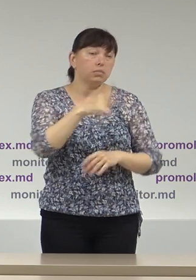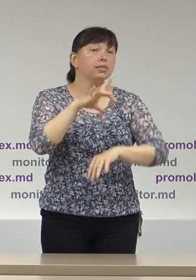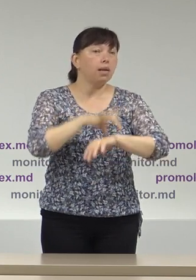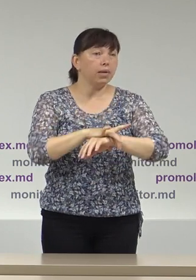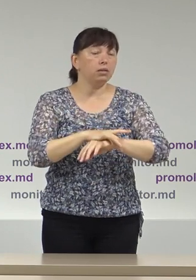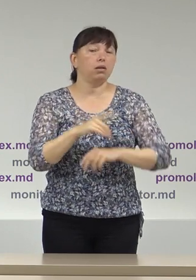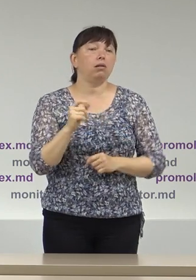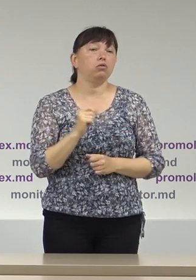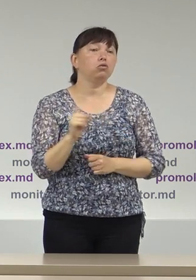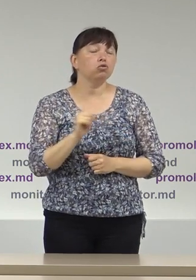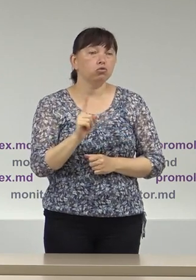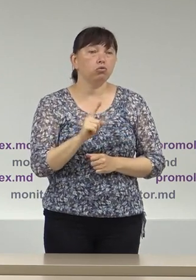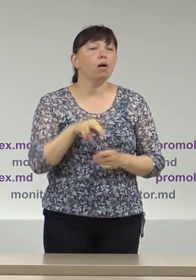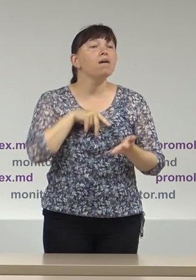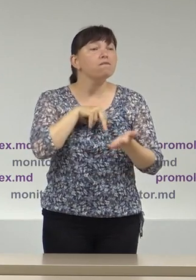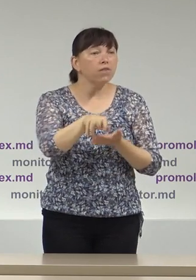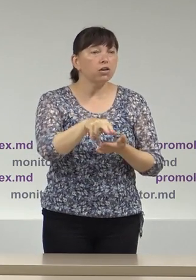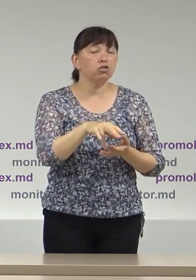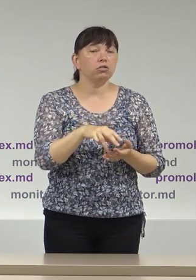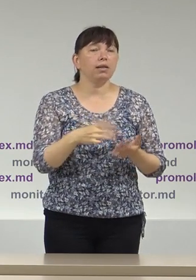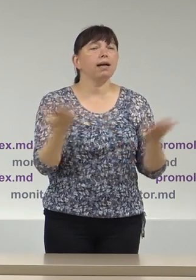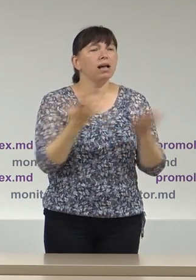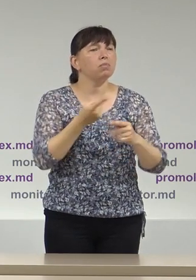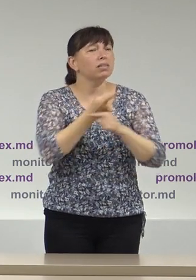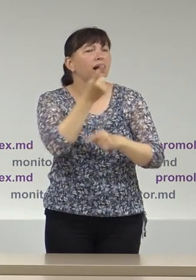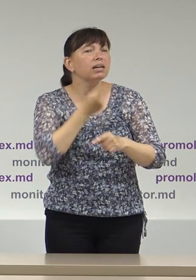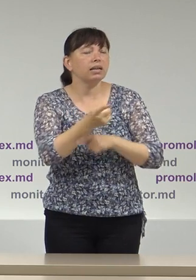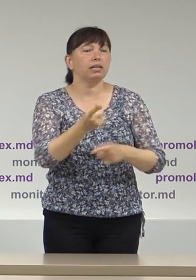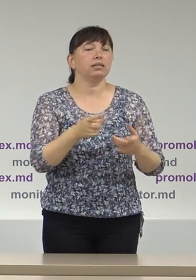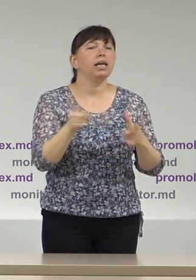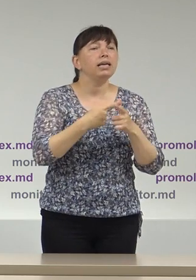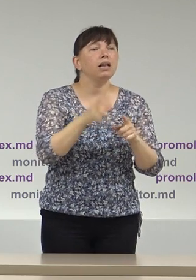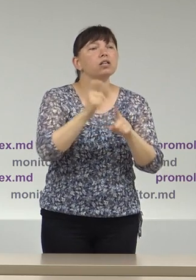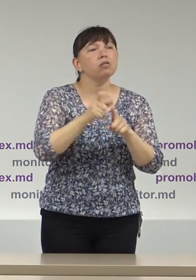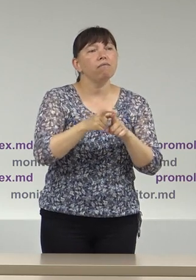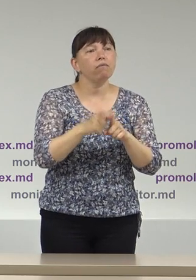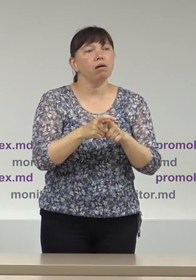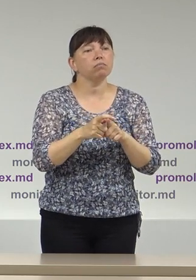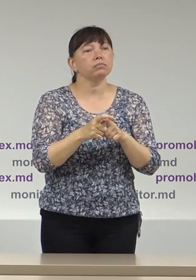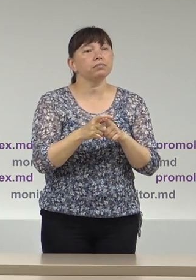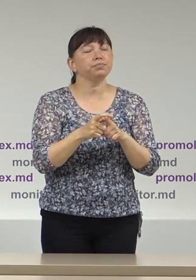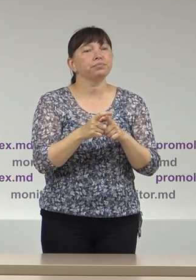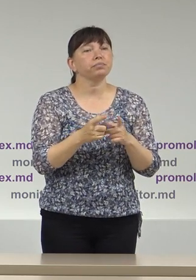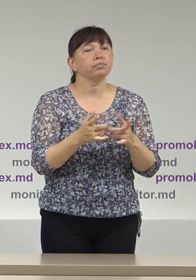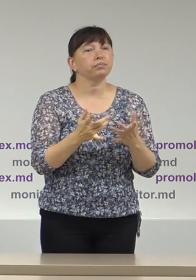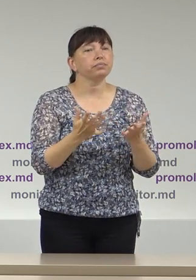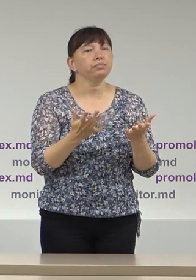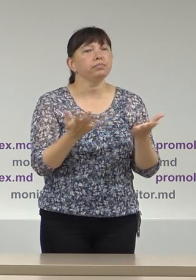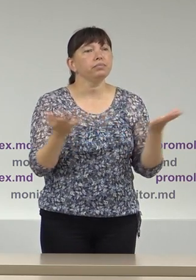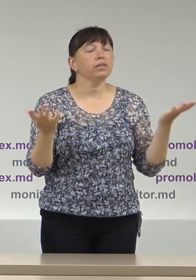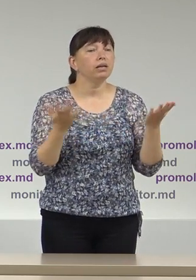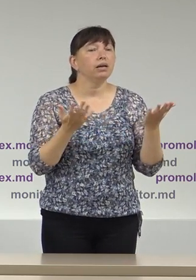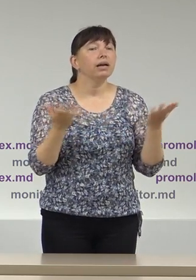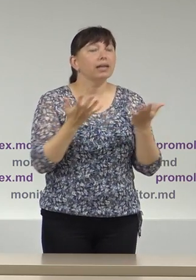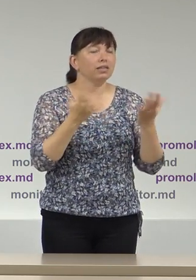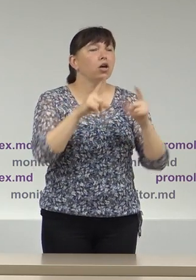că au ieșit cu anumite critici sau reacții și anumite instituții